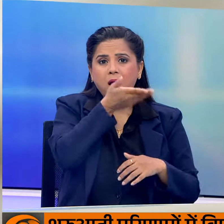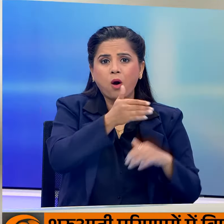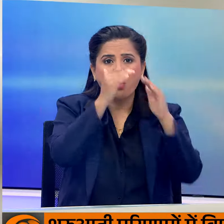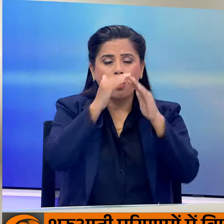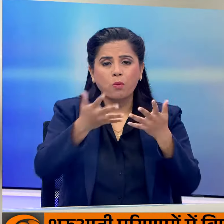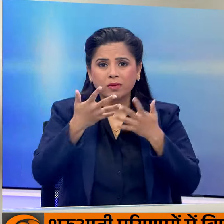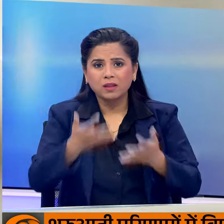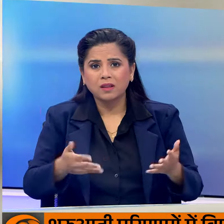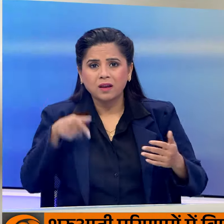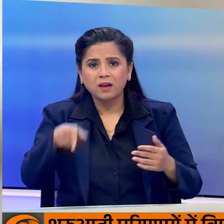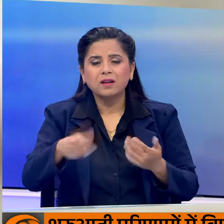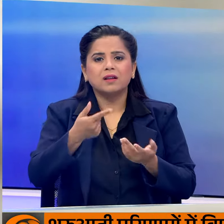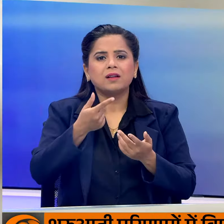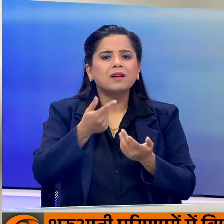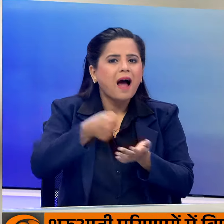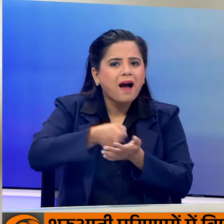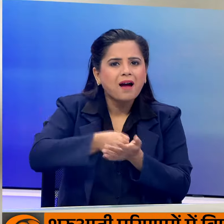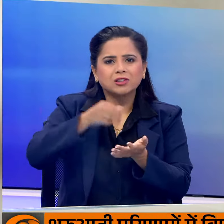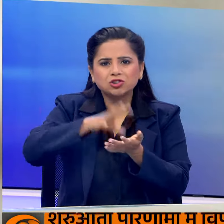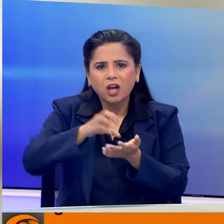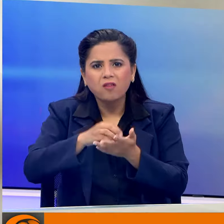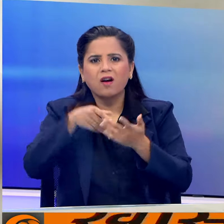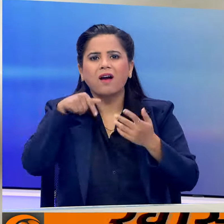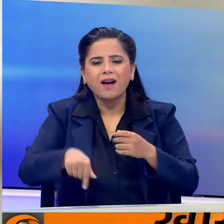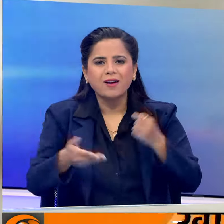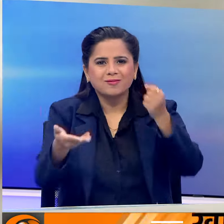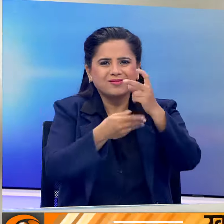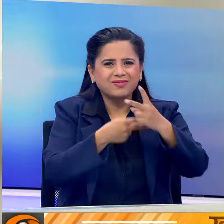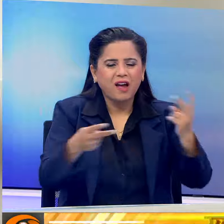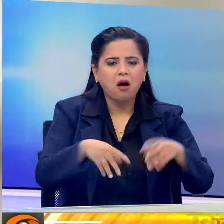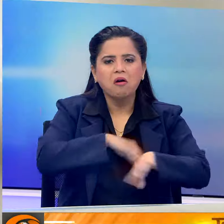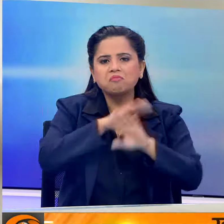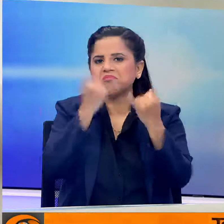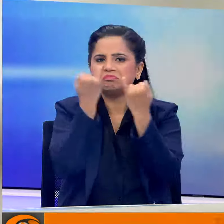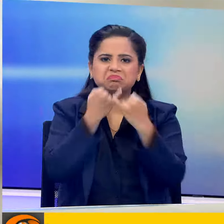सामान, धान, चावल, फसले बरबाद हो गई हैं